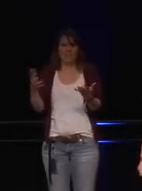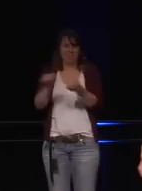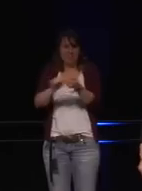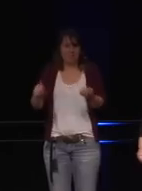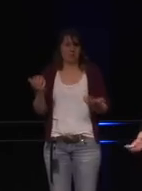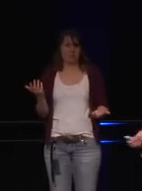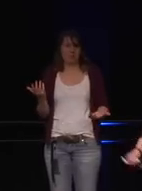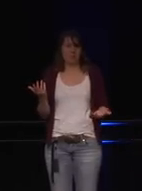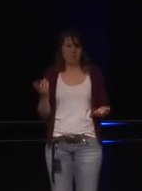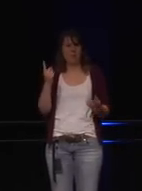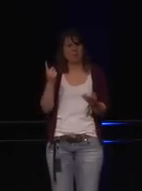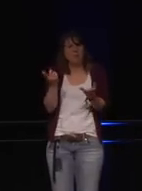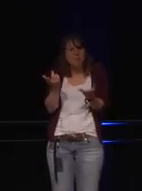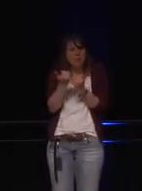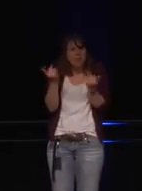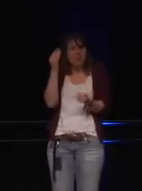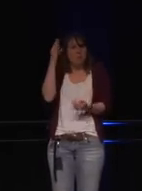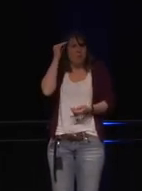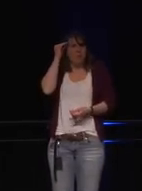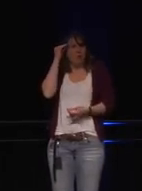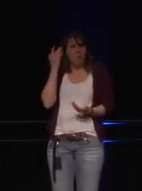Stück für Stück machen, war irrsinnig kompliziert.